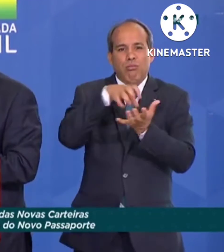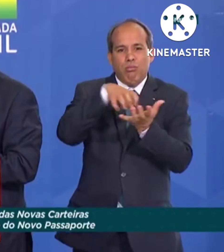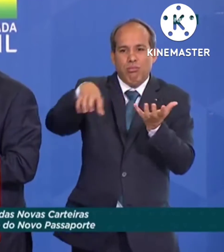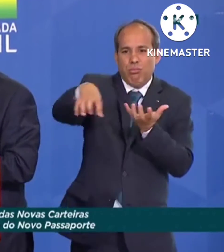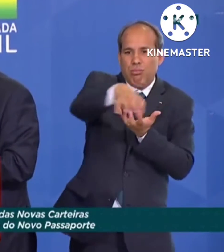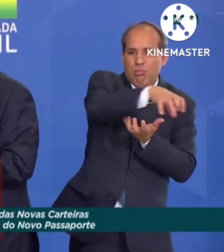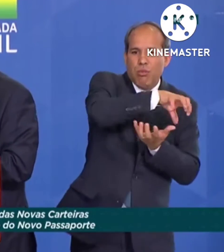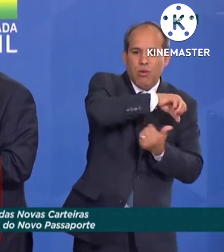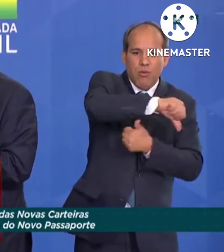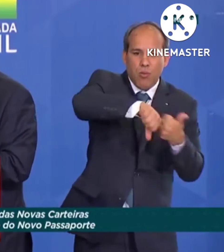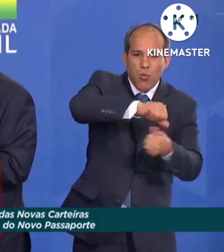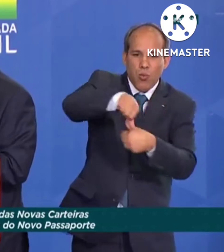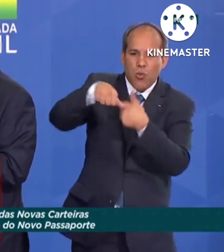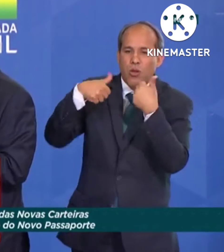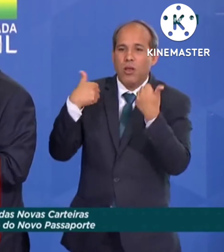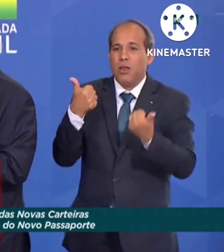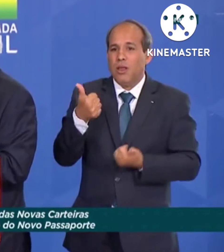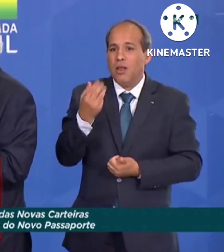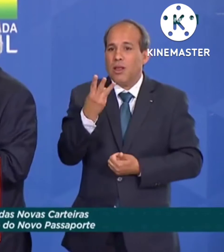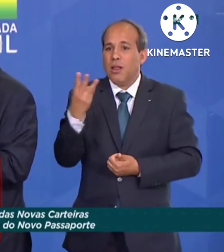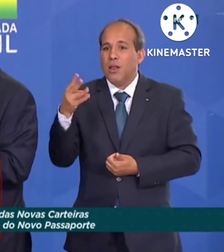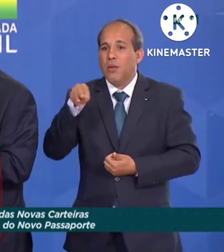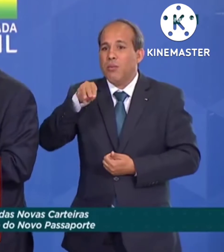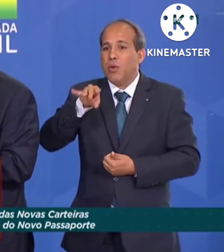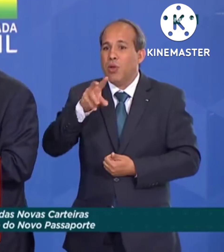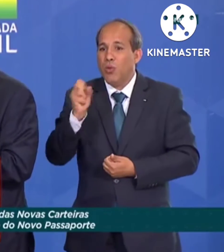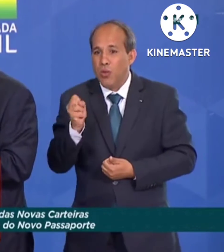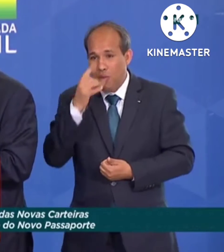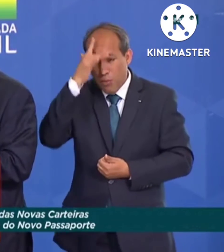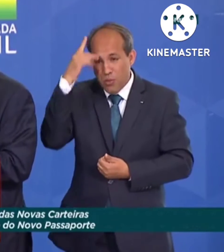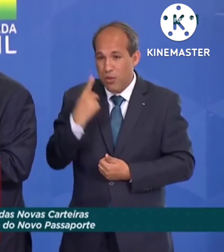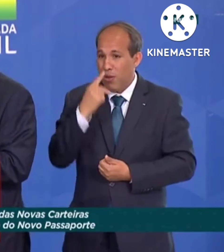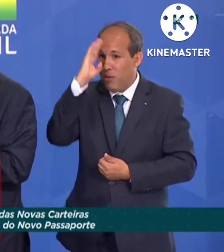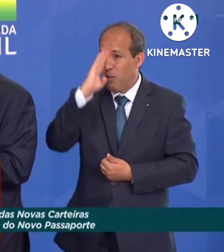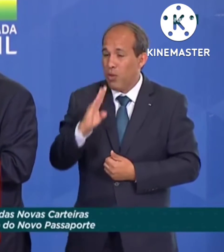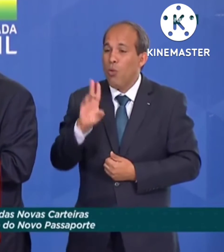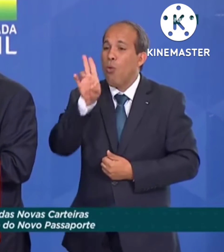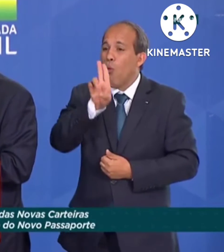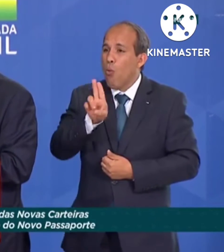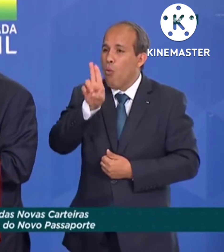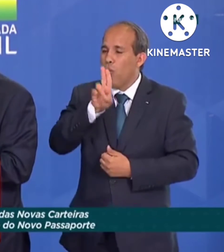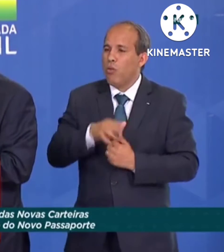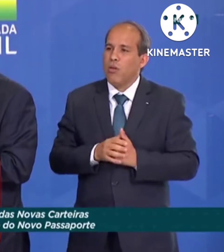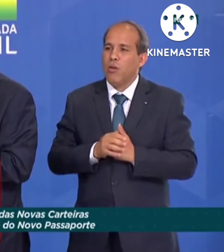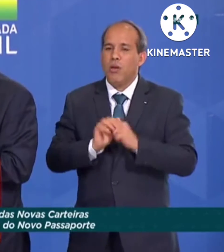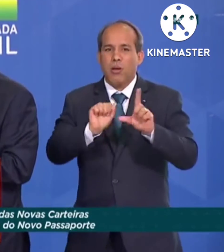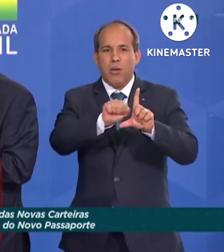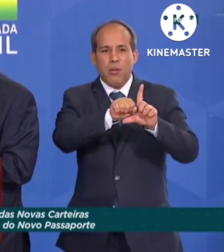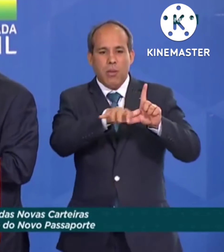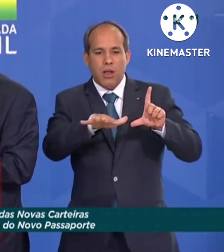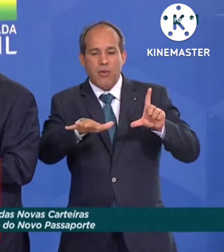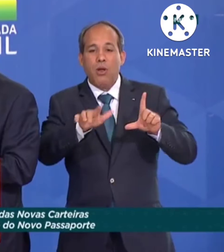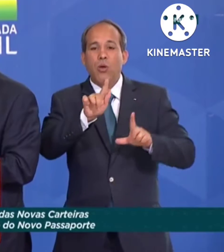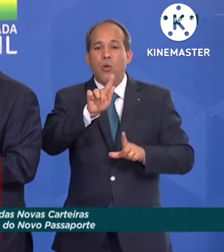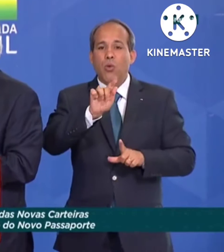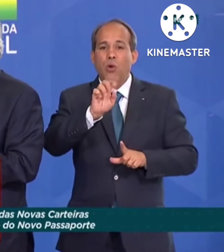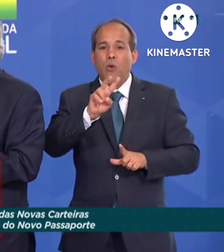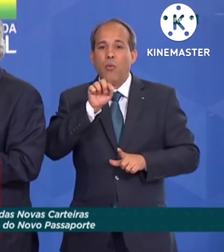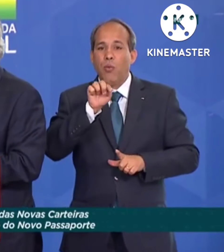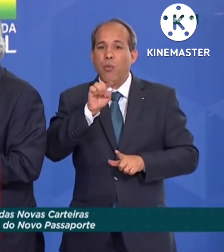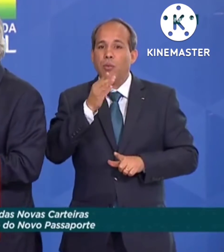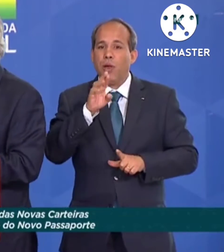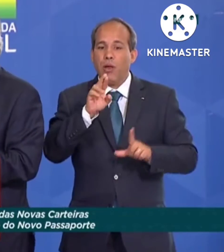Brasil inteiro. Hoje nós temos 133 milhões de brasileiros utilizando a plataforma gov.br.